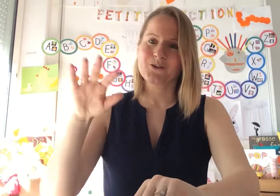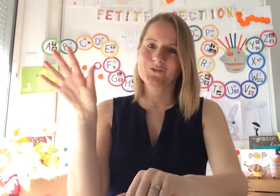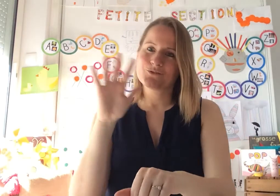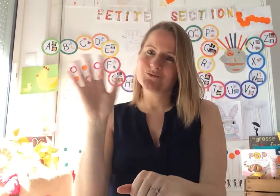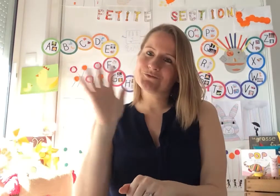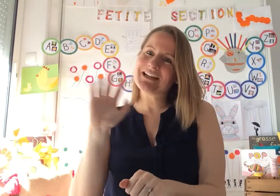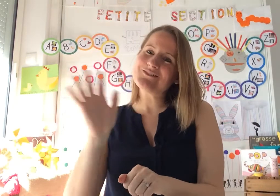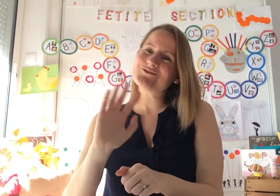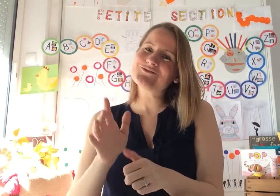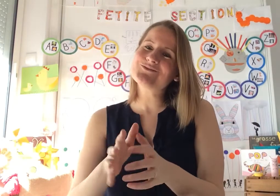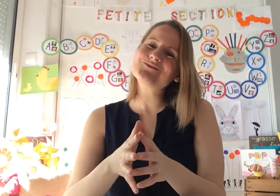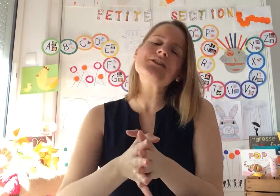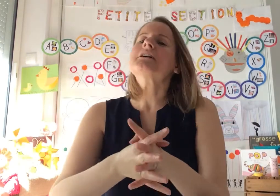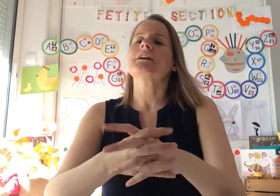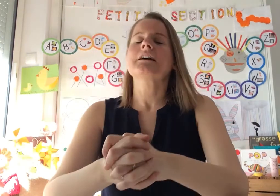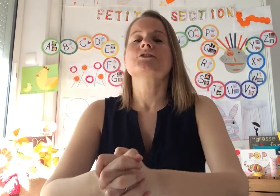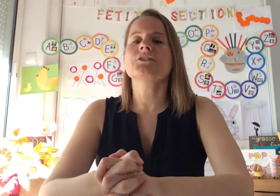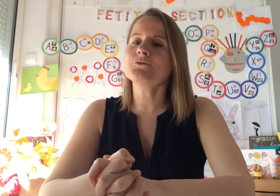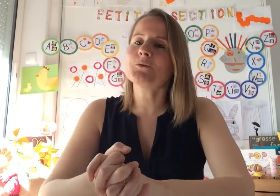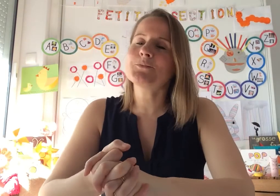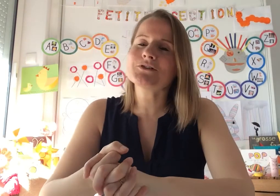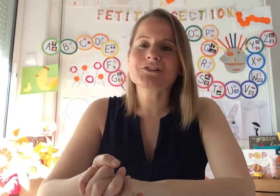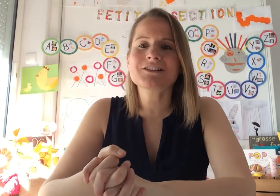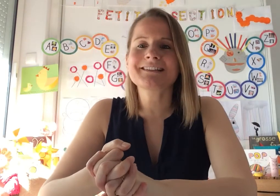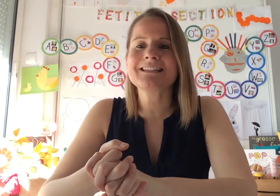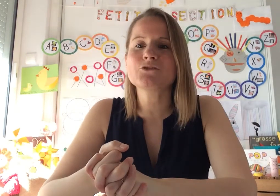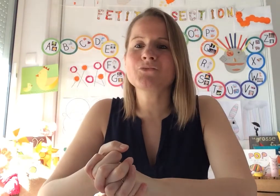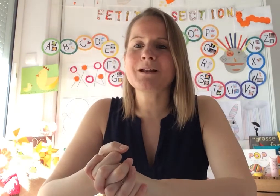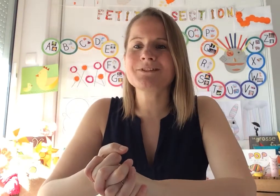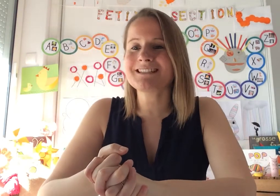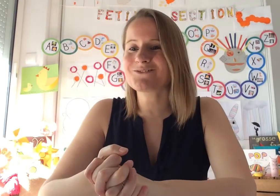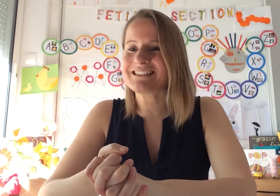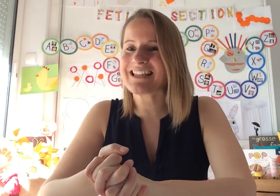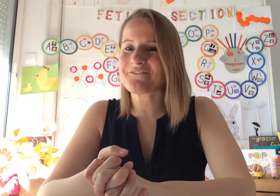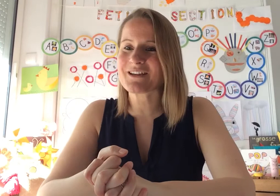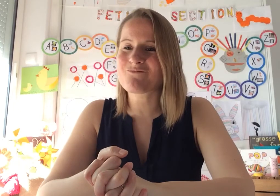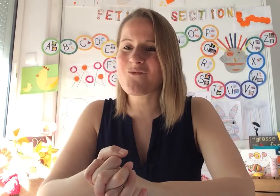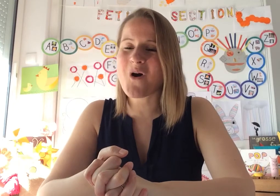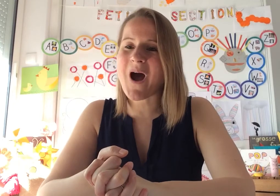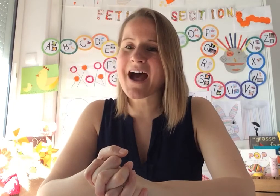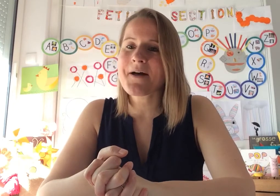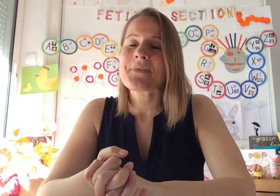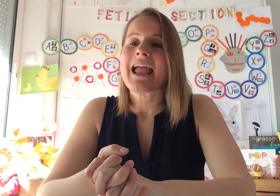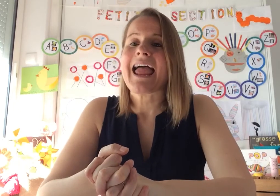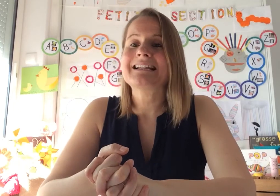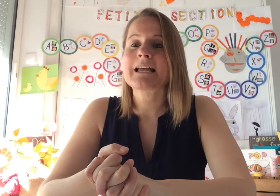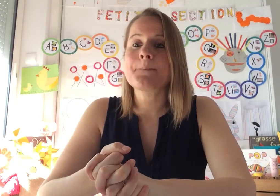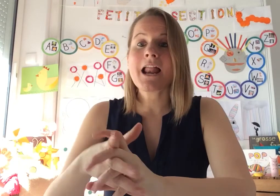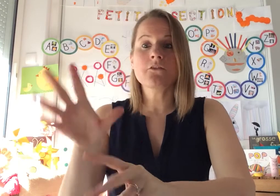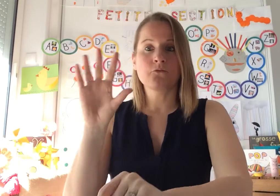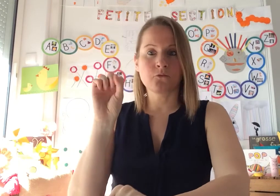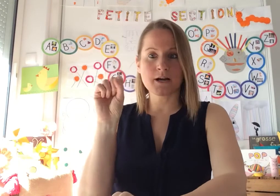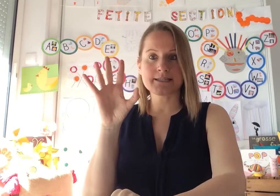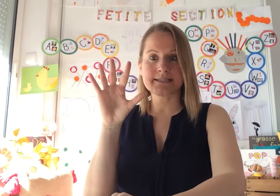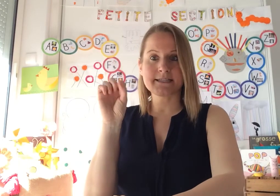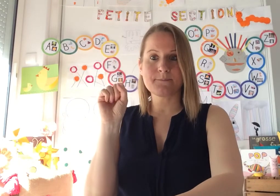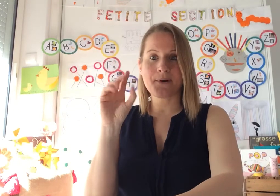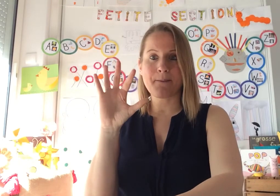Coucou les loulous ! Je vous propose de chanter une nouvelle petite cantine avec moi. Elle s'appelle Voici ma